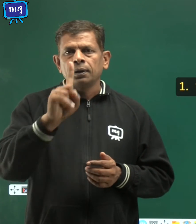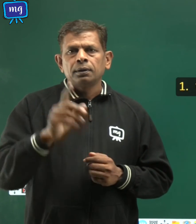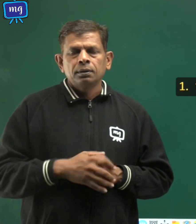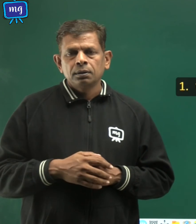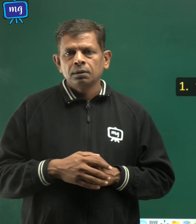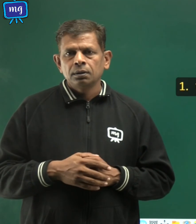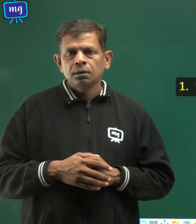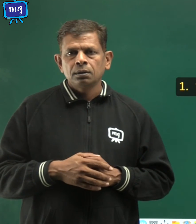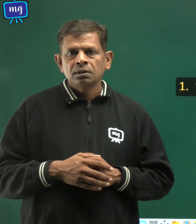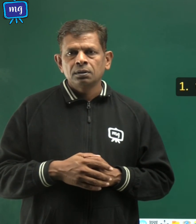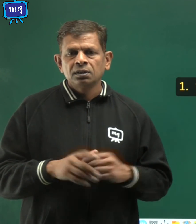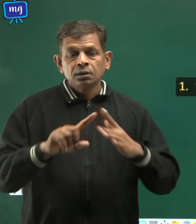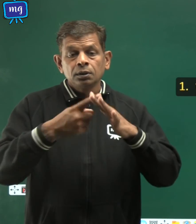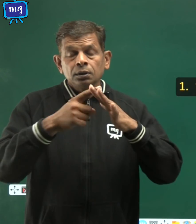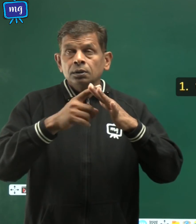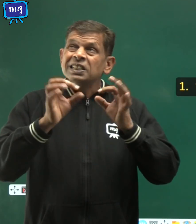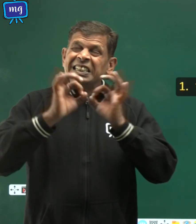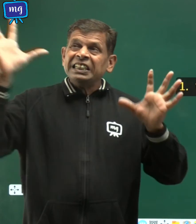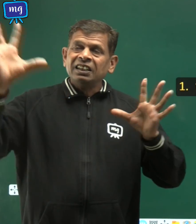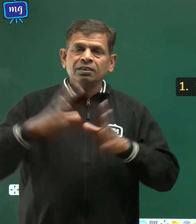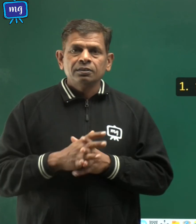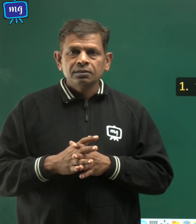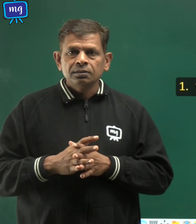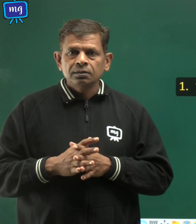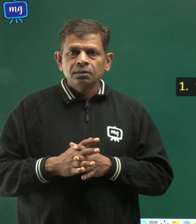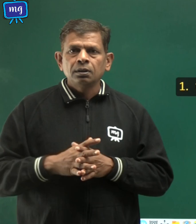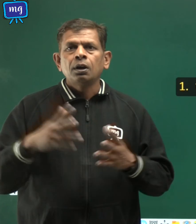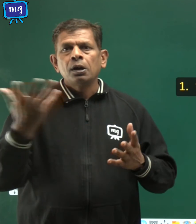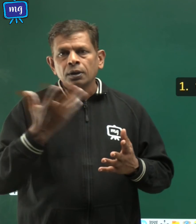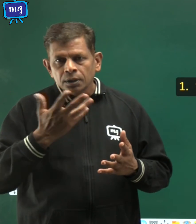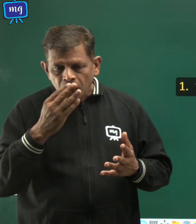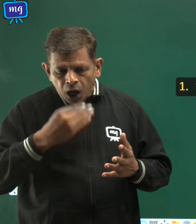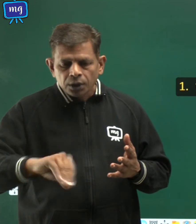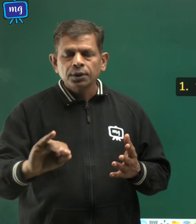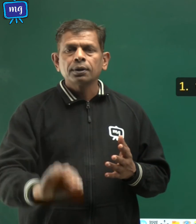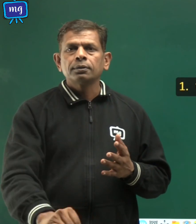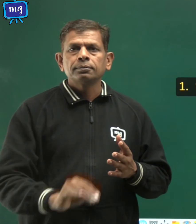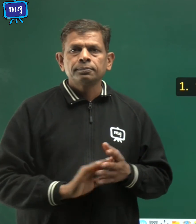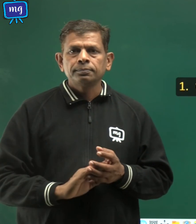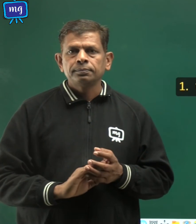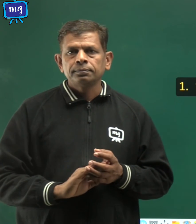तडित जन्जावात किसे कहते हैं